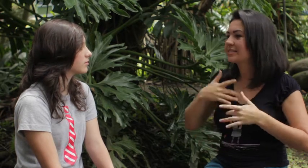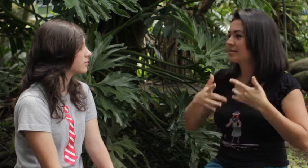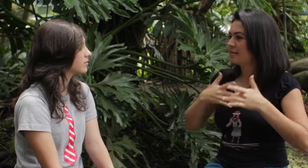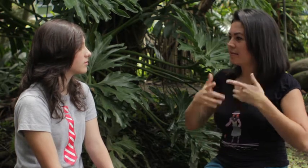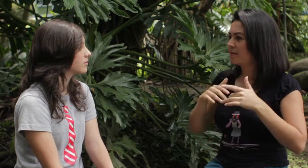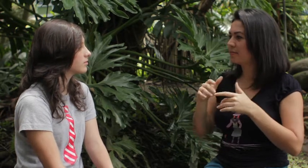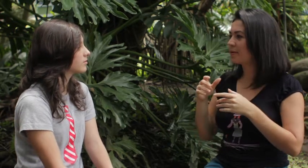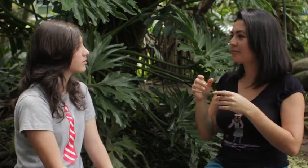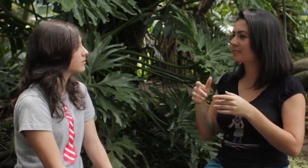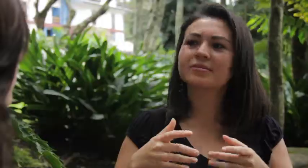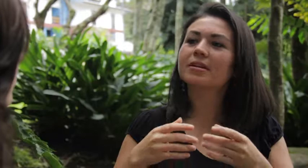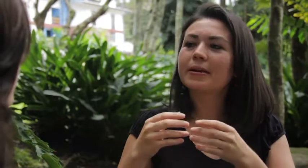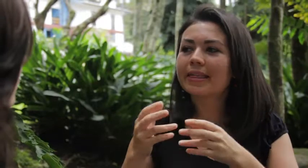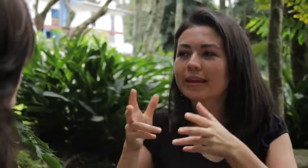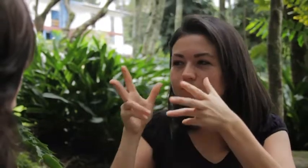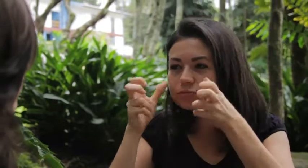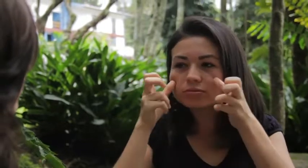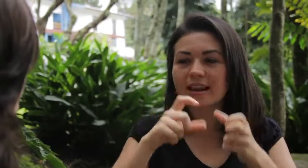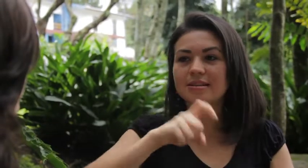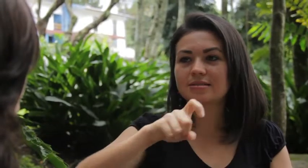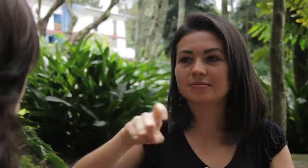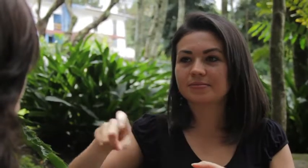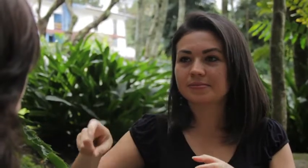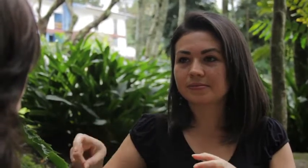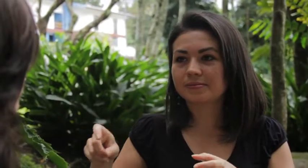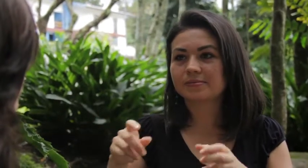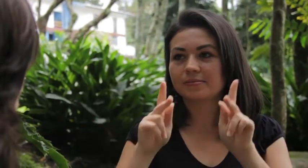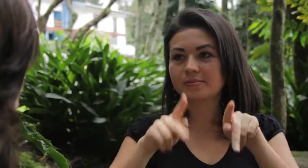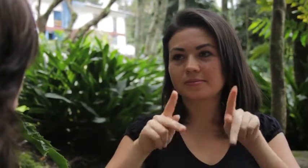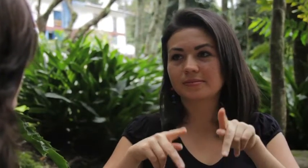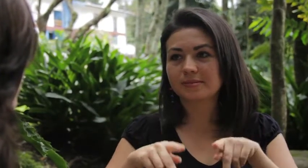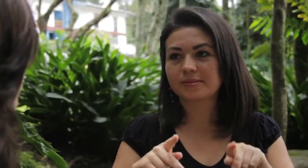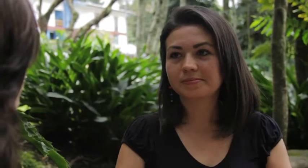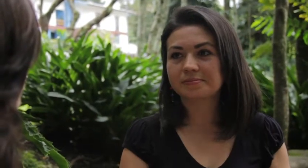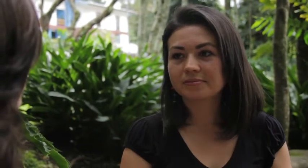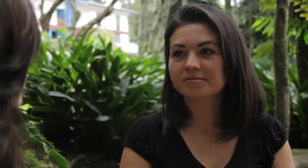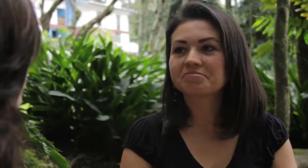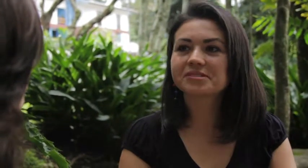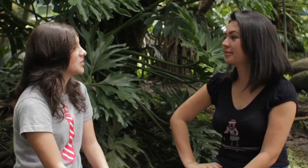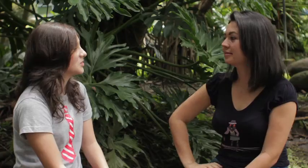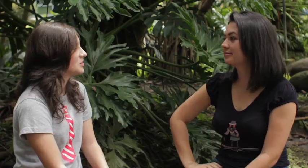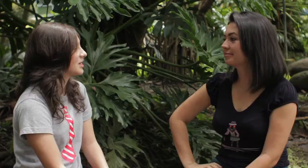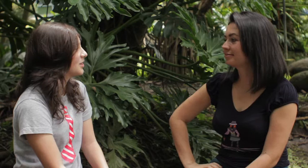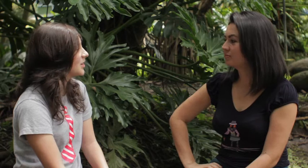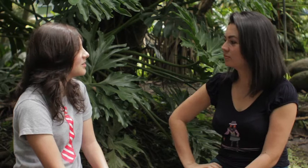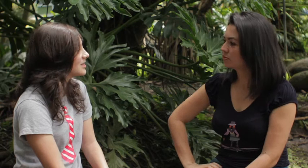Como más sensible A percibir Las necesidades De las personas ¿Usted alguna vez Ha